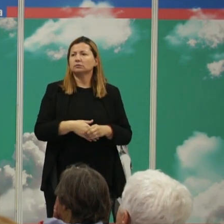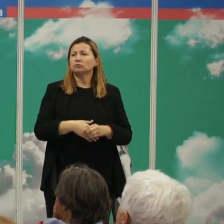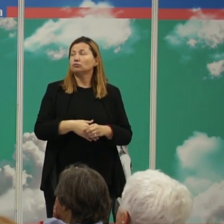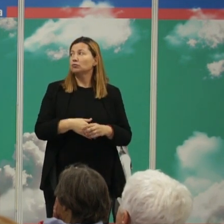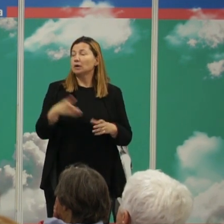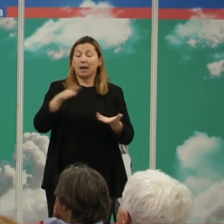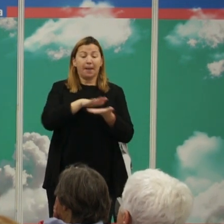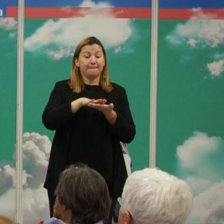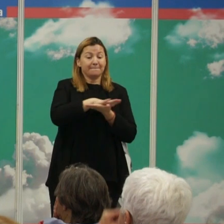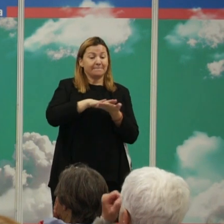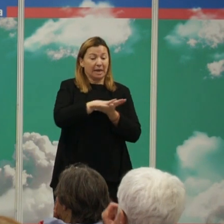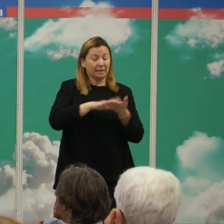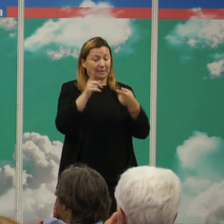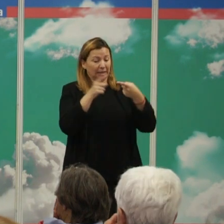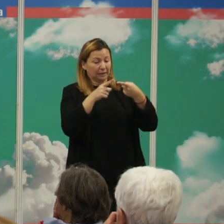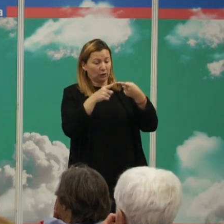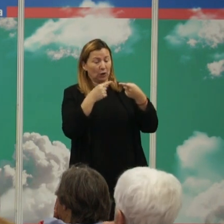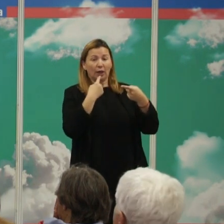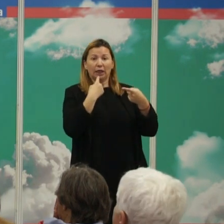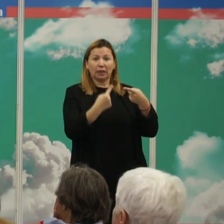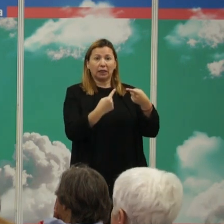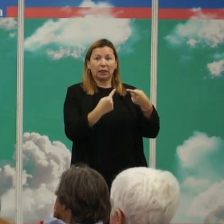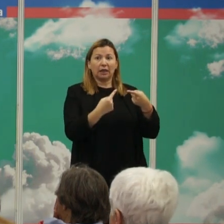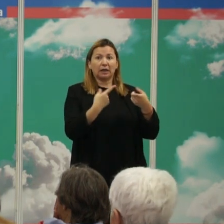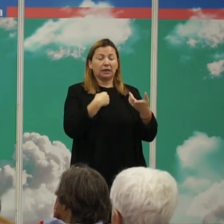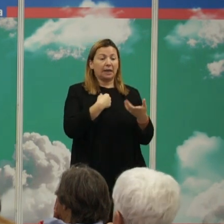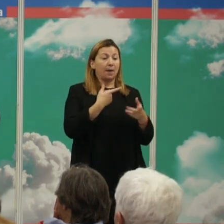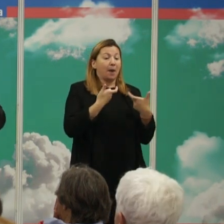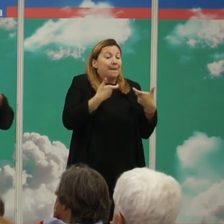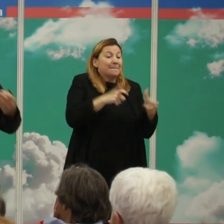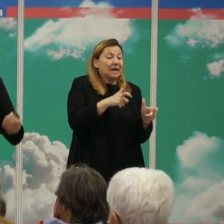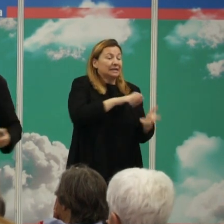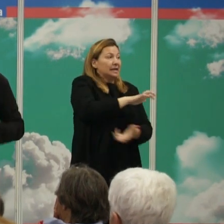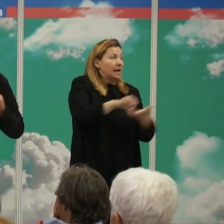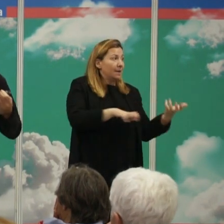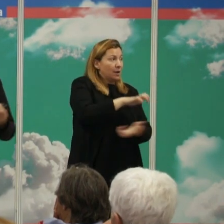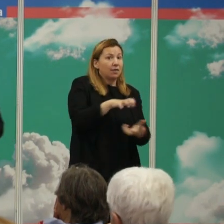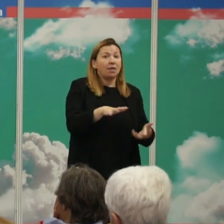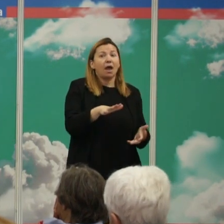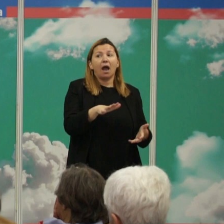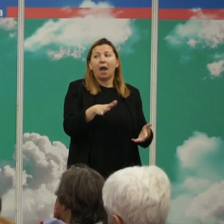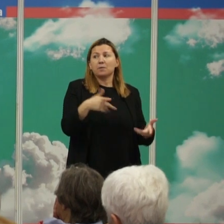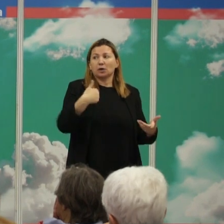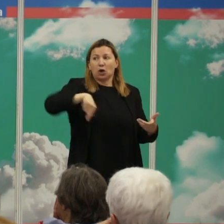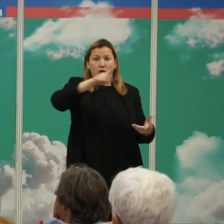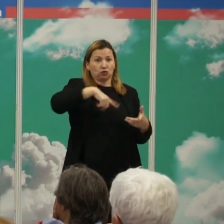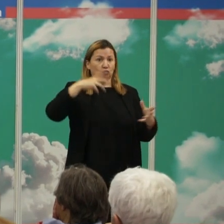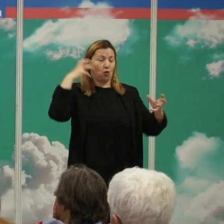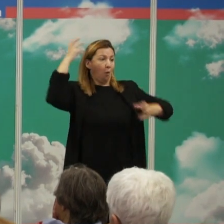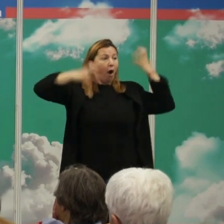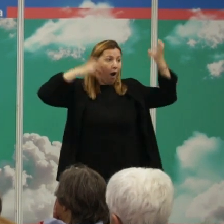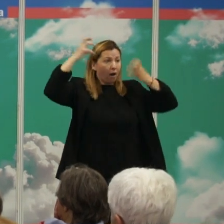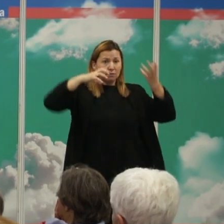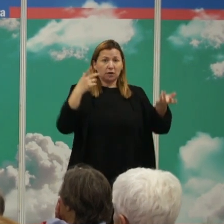lo que básicamente dice esta idea es que parte de la violencia que expresa el ser humano está expresándola porque somos mamíferos porque somos primates y entonces pues